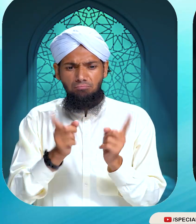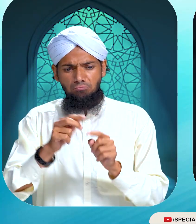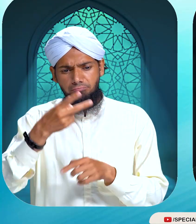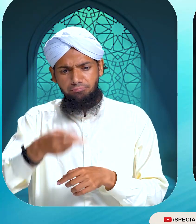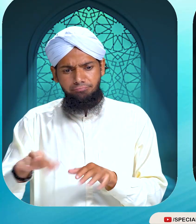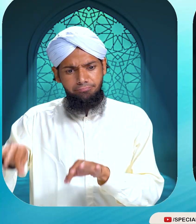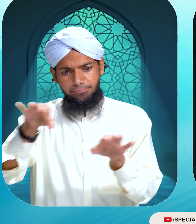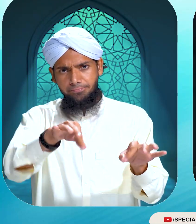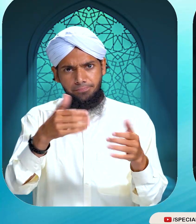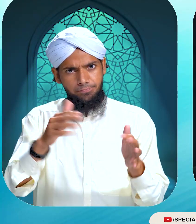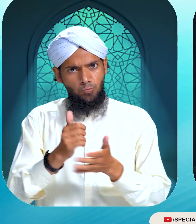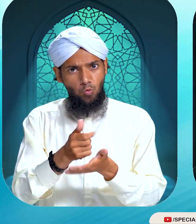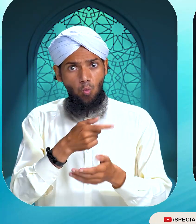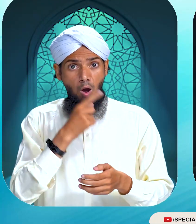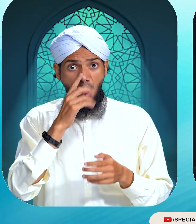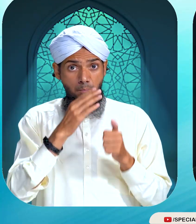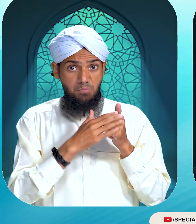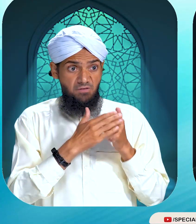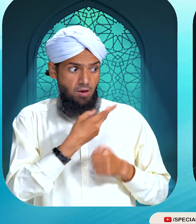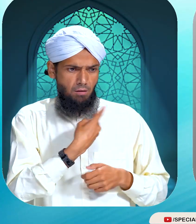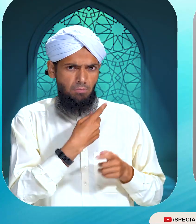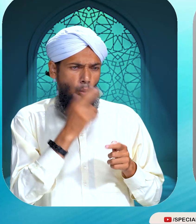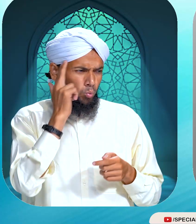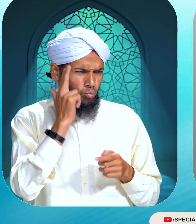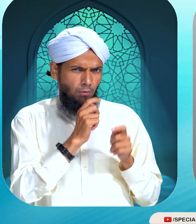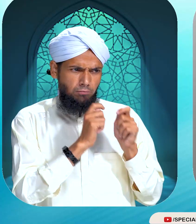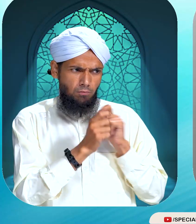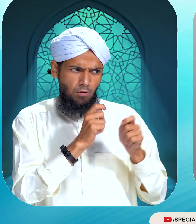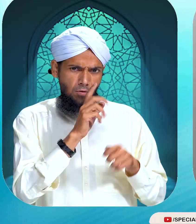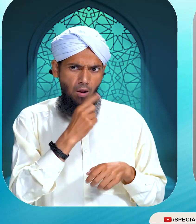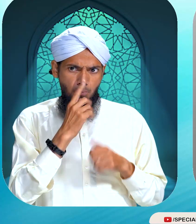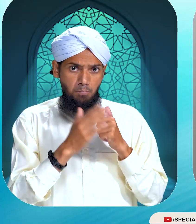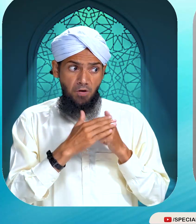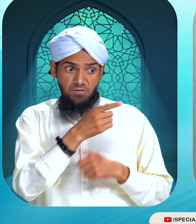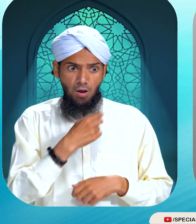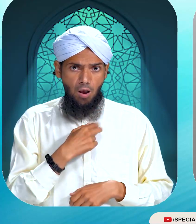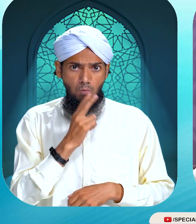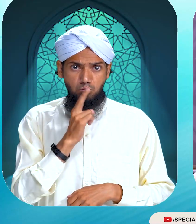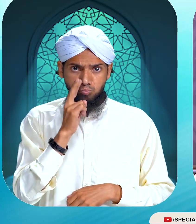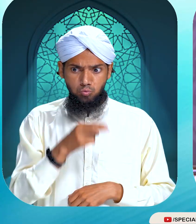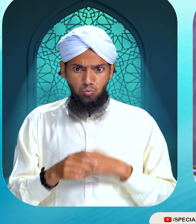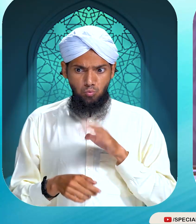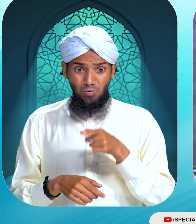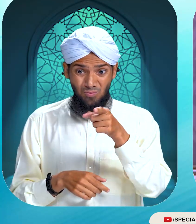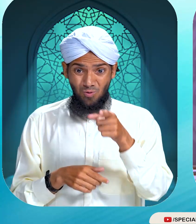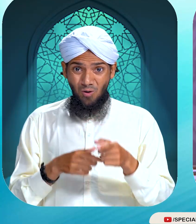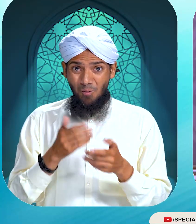موسیقی وہاں ہم یہاں بیوی بیٹھے سوچ رہے تھے تو بیوی انہیں شور سے کہا کہ